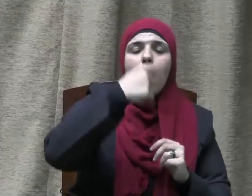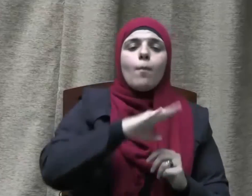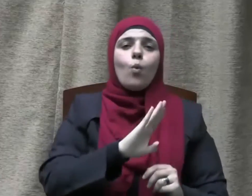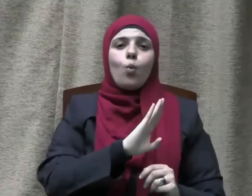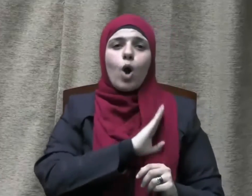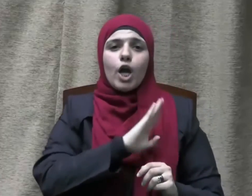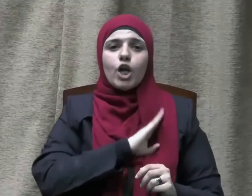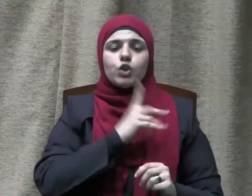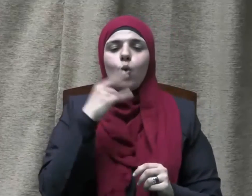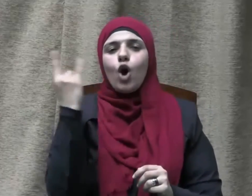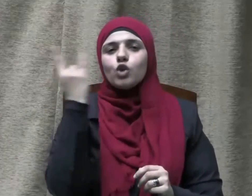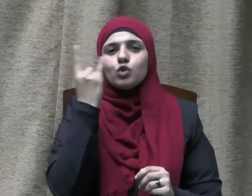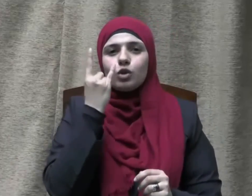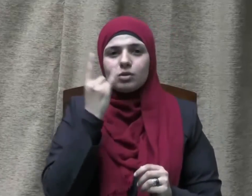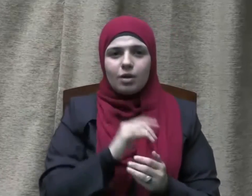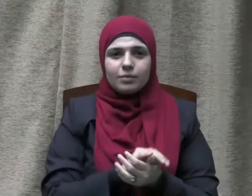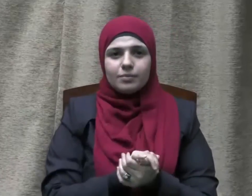وشرطتها اشتركوا في القناة